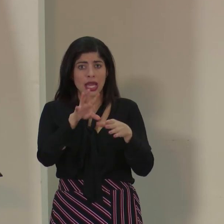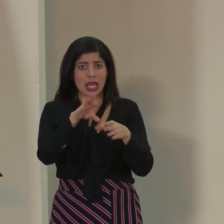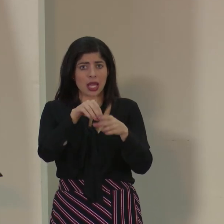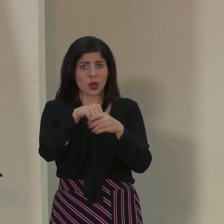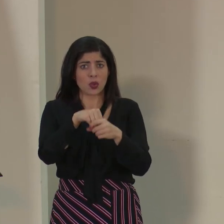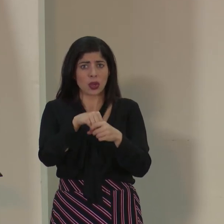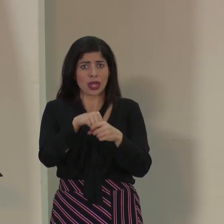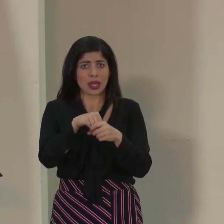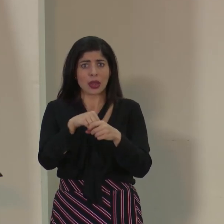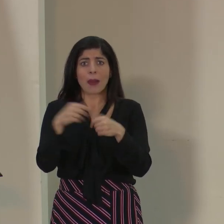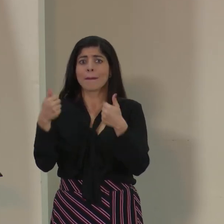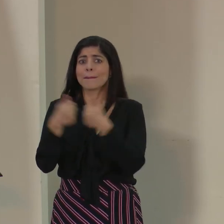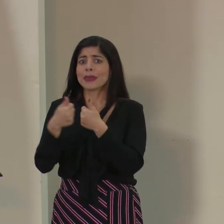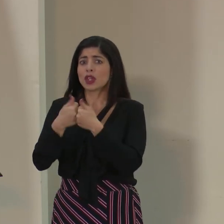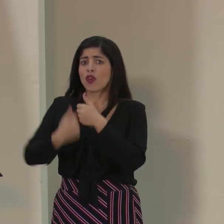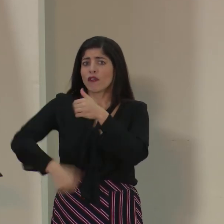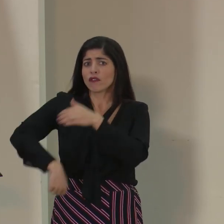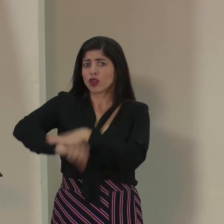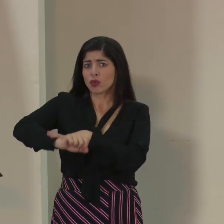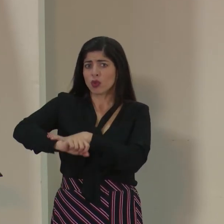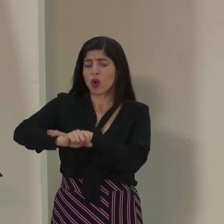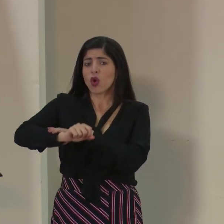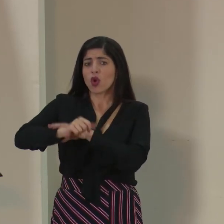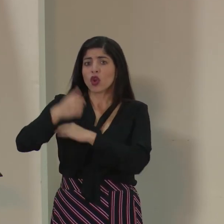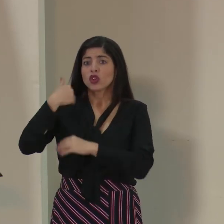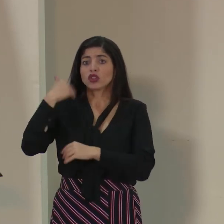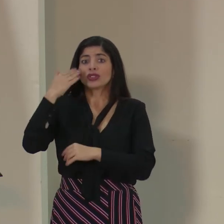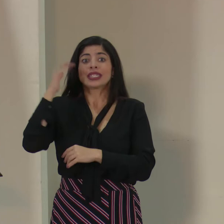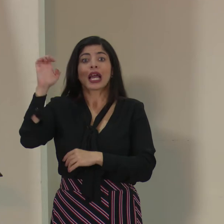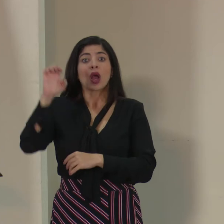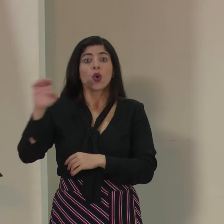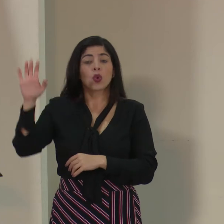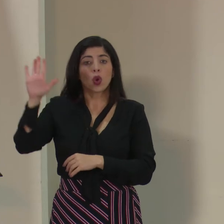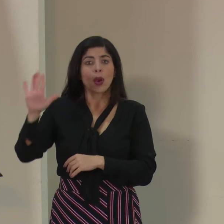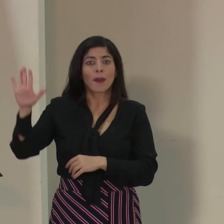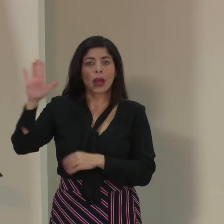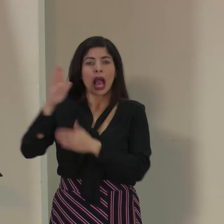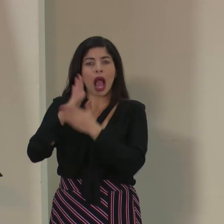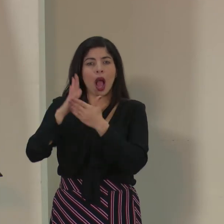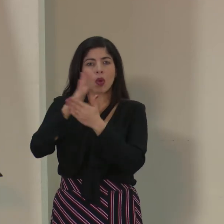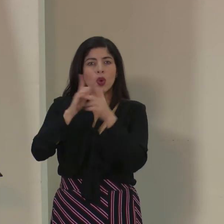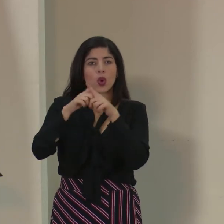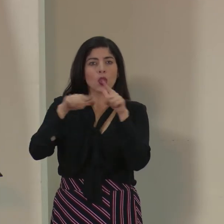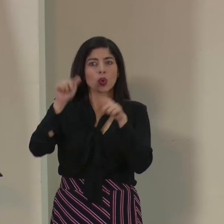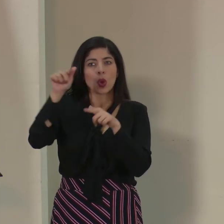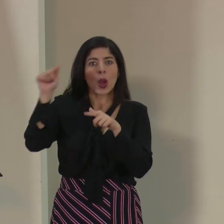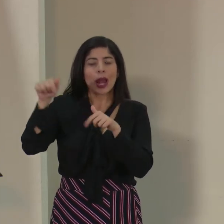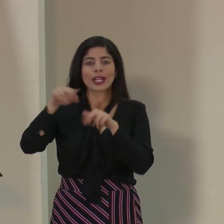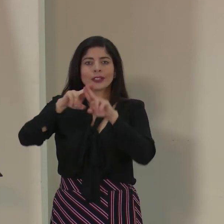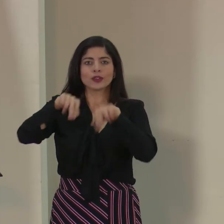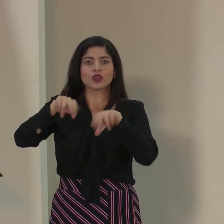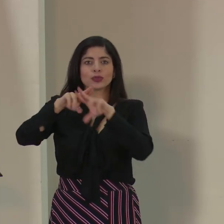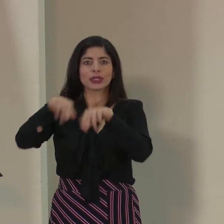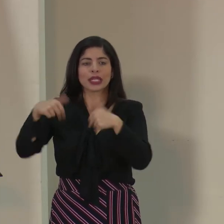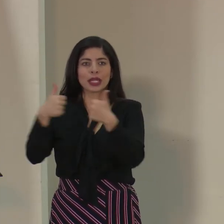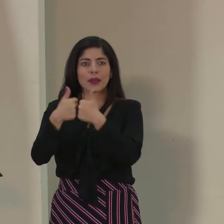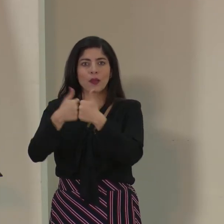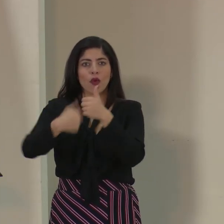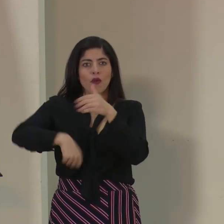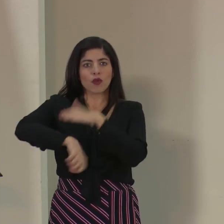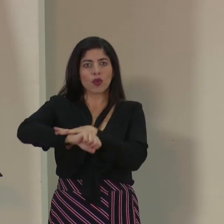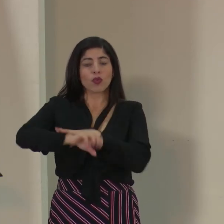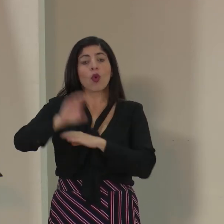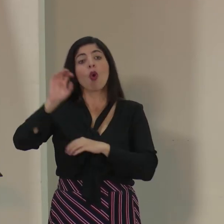lo que son los partidos de fútbol. Tenemos entendido que en Europa o en varias partes se han suspendido encuentros o se han